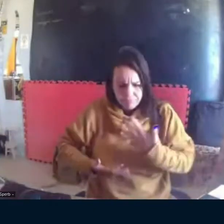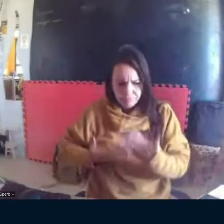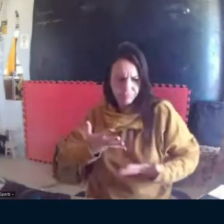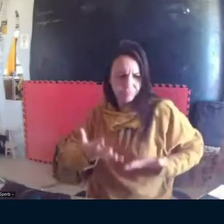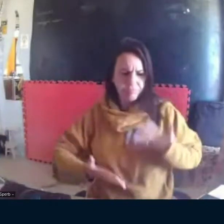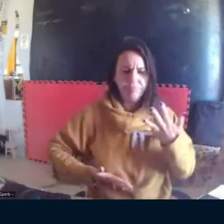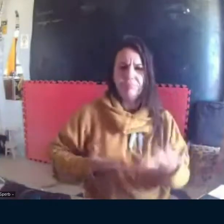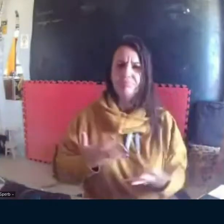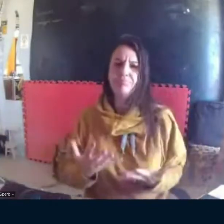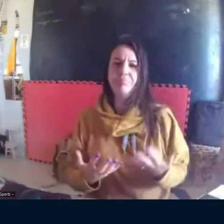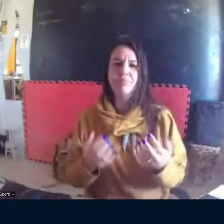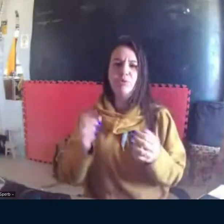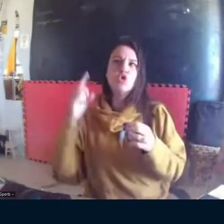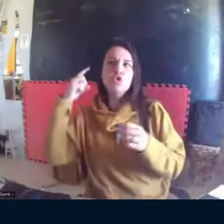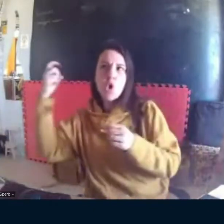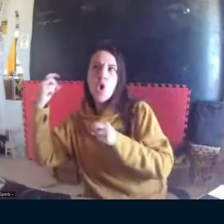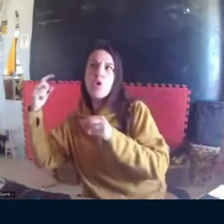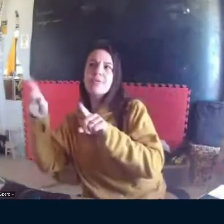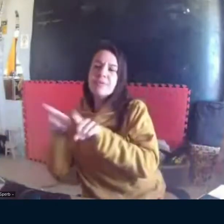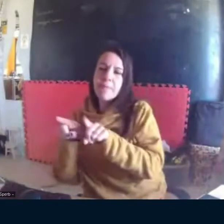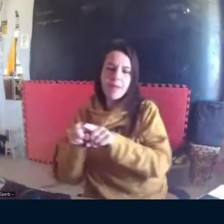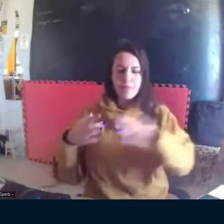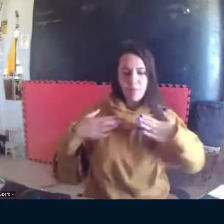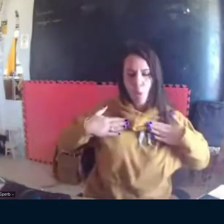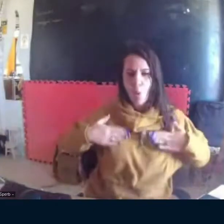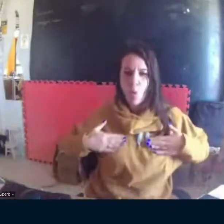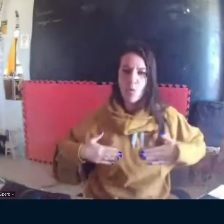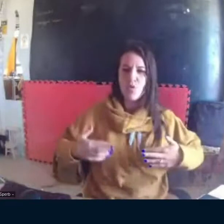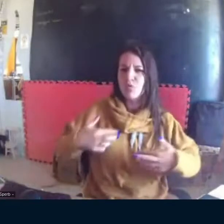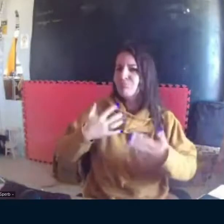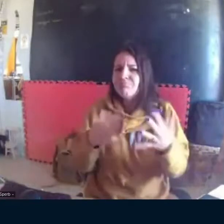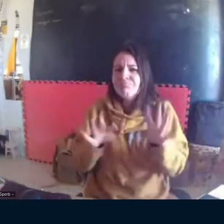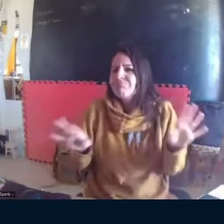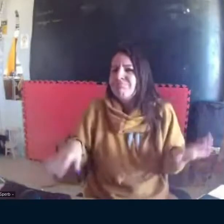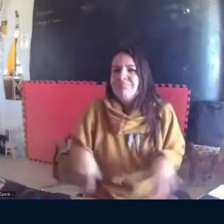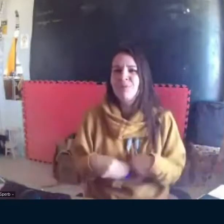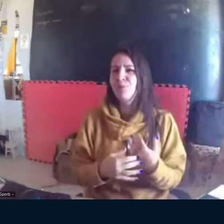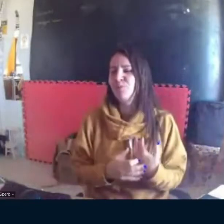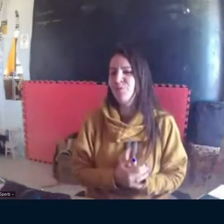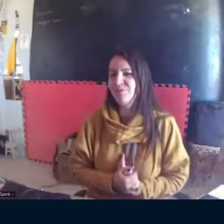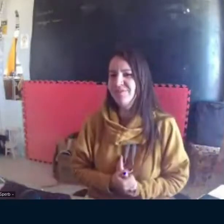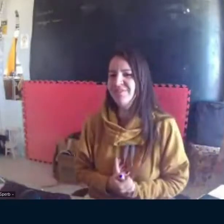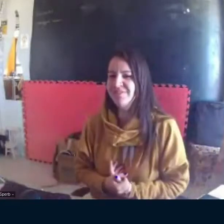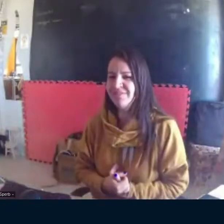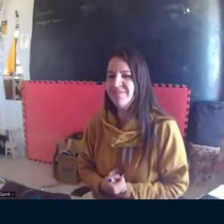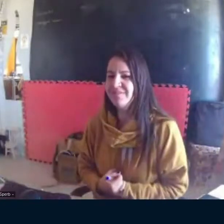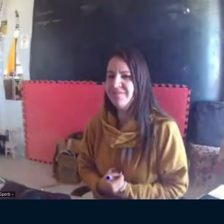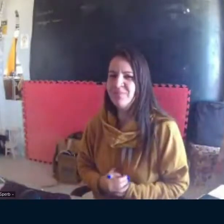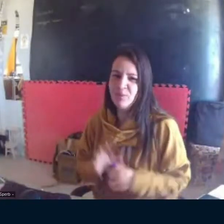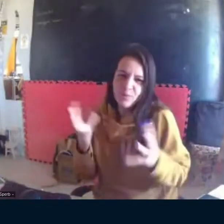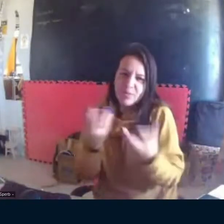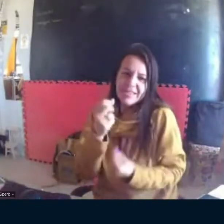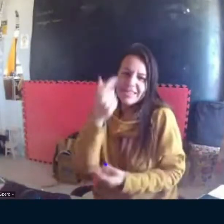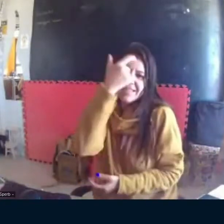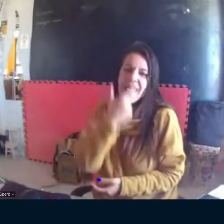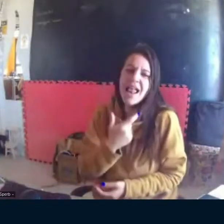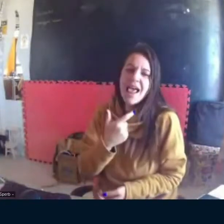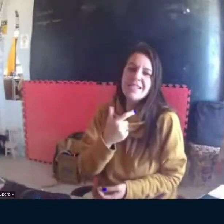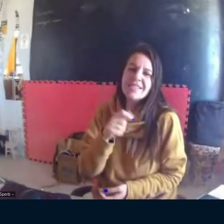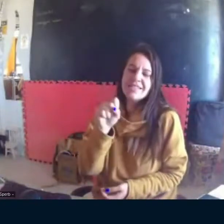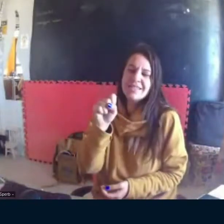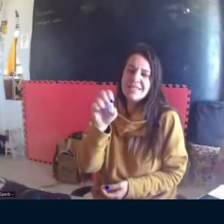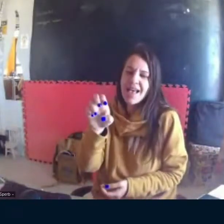desenvolver como ser musical de diversas maneiras não só relacionado ao sol mas traços do corpo como